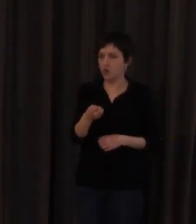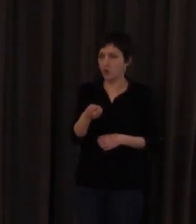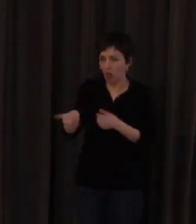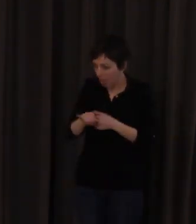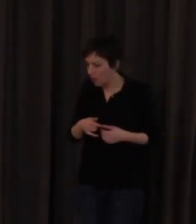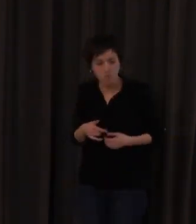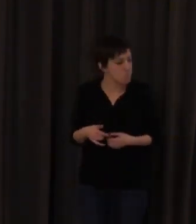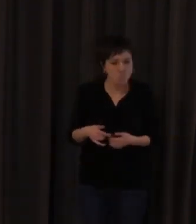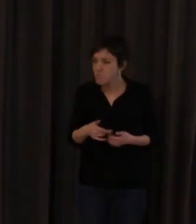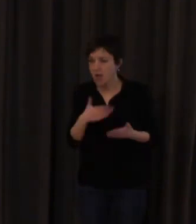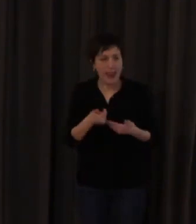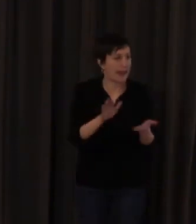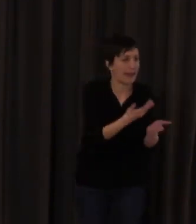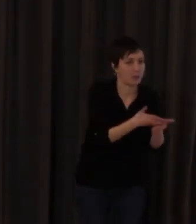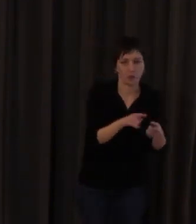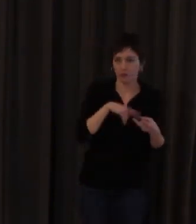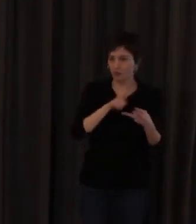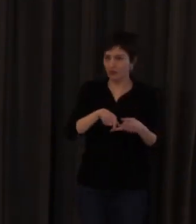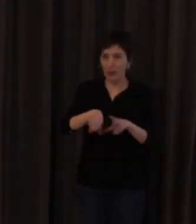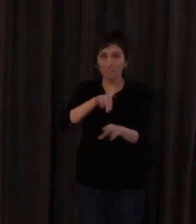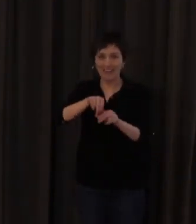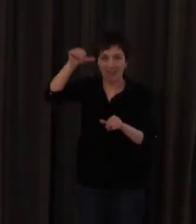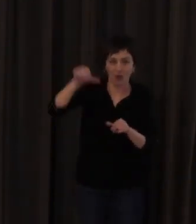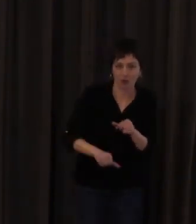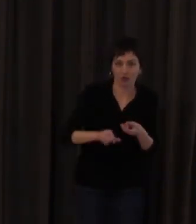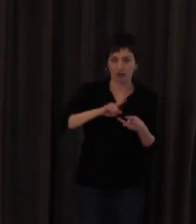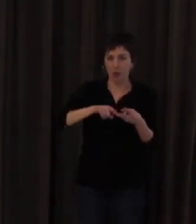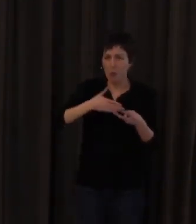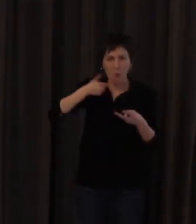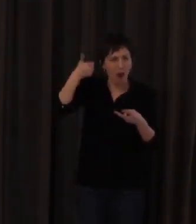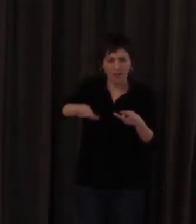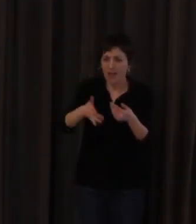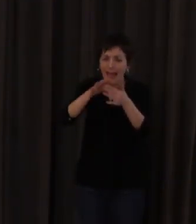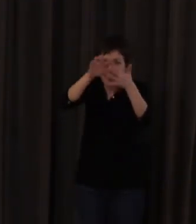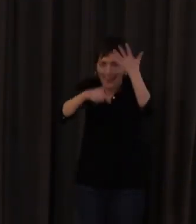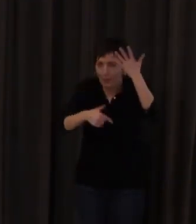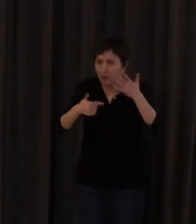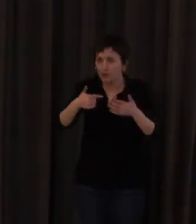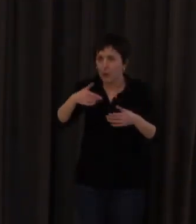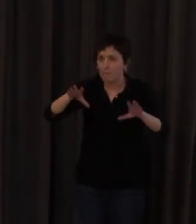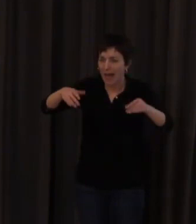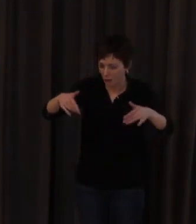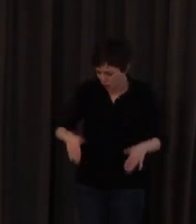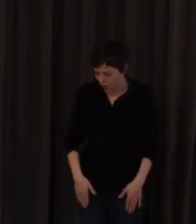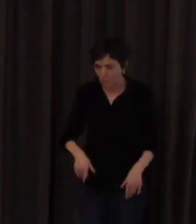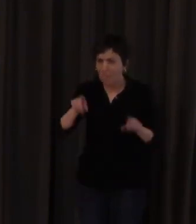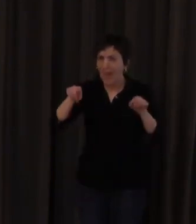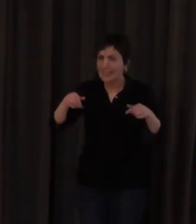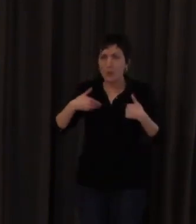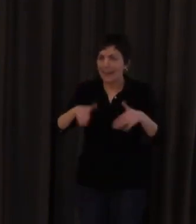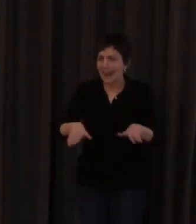todos libros vídeos todo todo todo todos los dedos las manos los pies todo de acuerdo